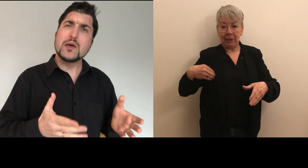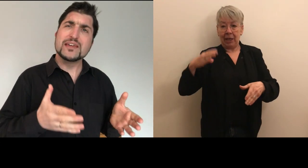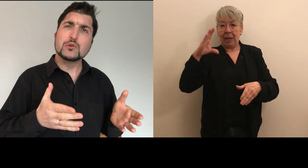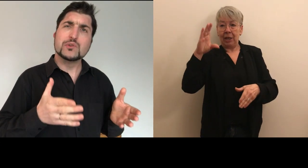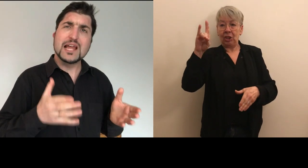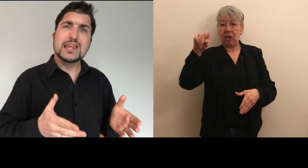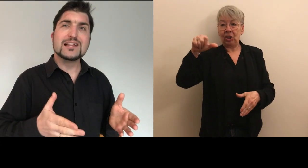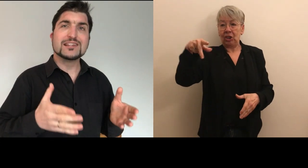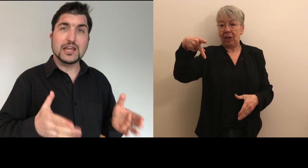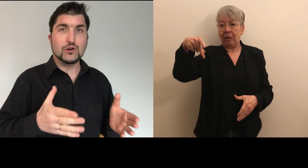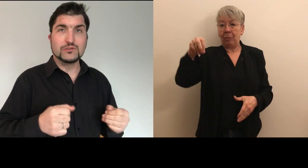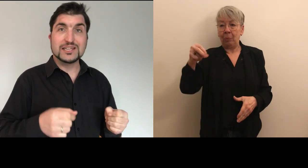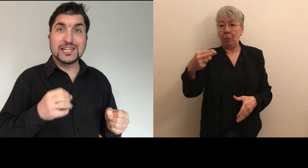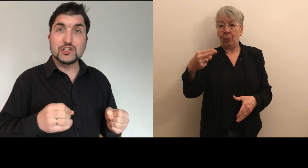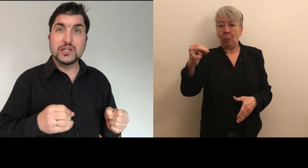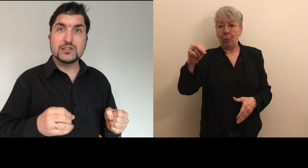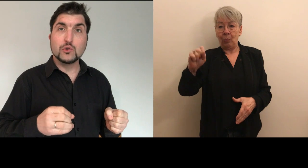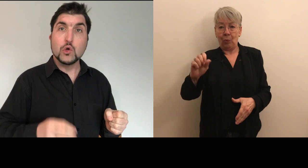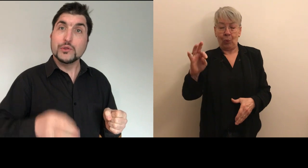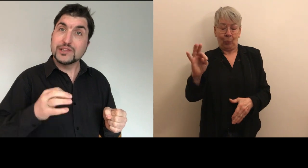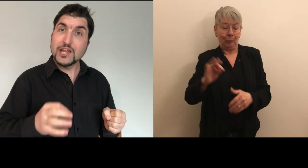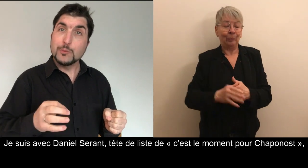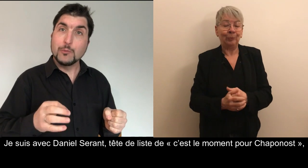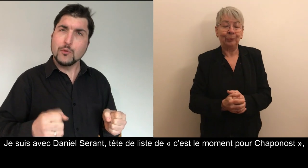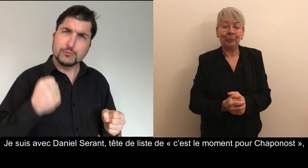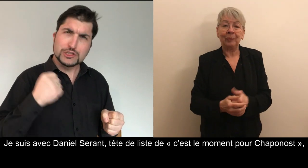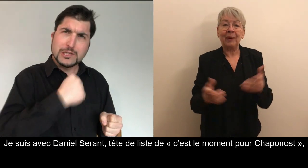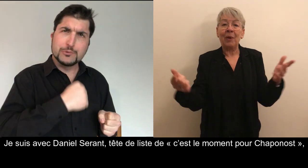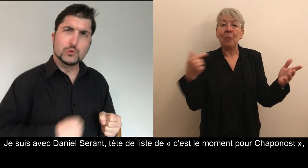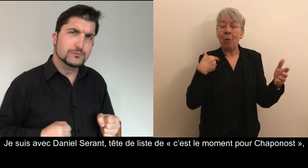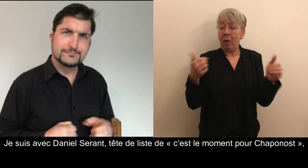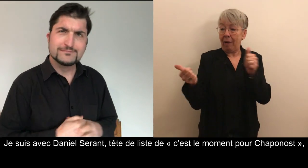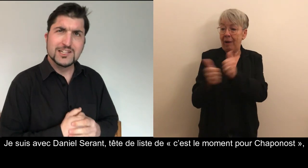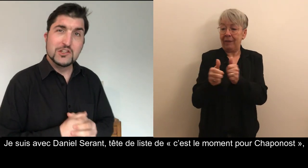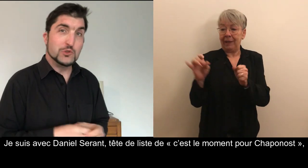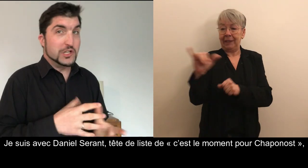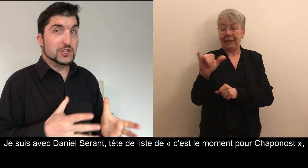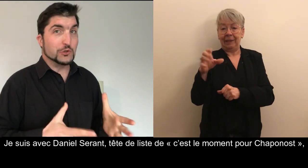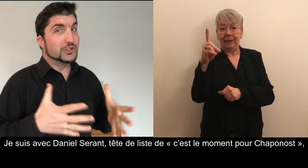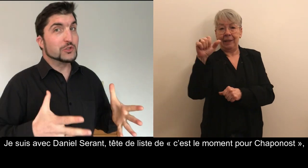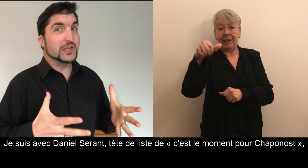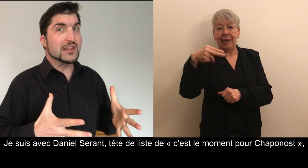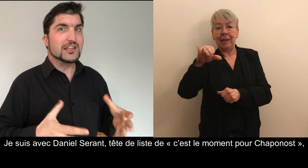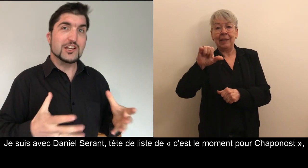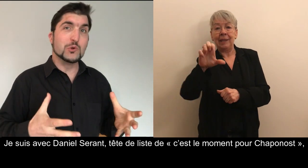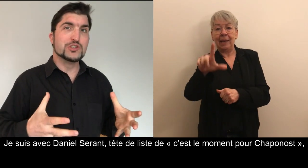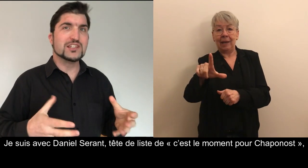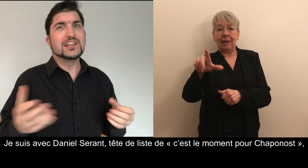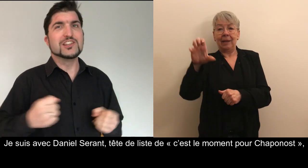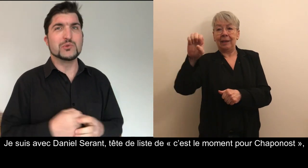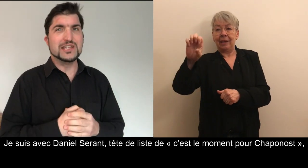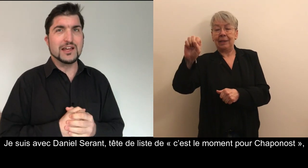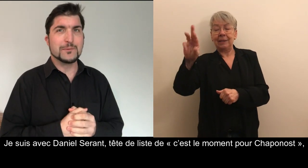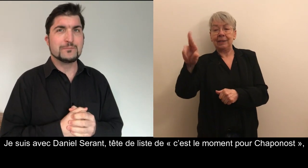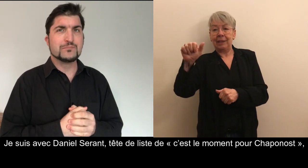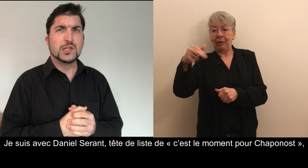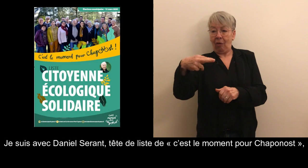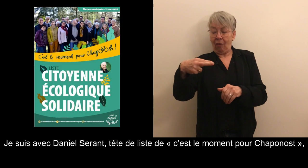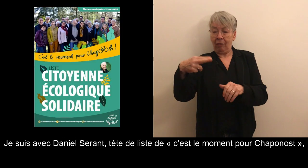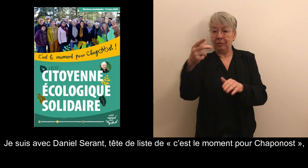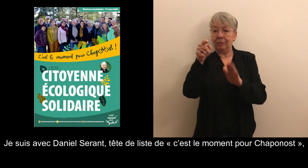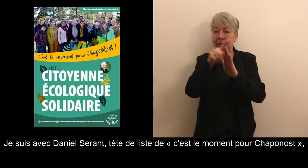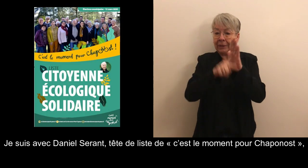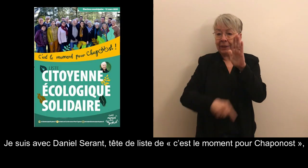Je suis avec Daniel Serrand, tête des listes de C'est le moment pour Chaponneau, une liste citoyenne, écologique et solidaire.